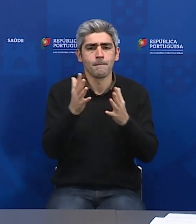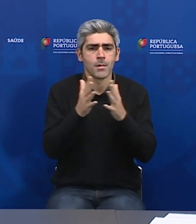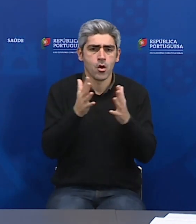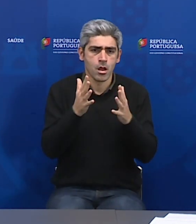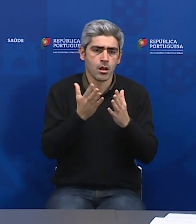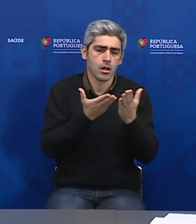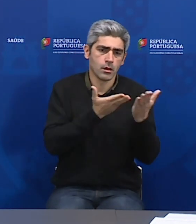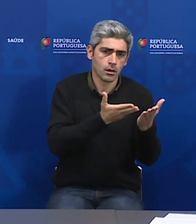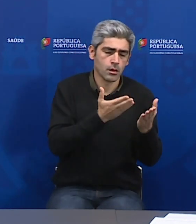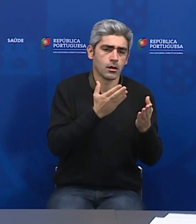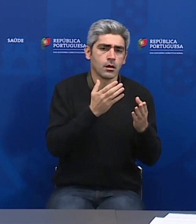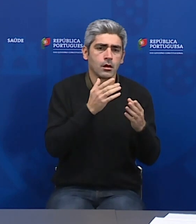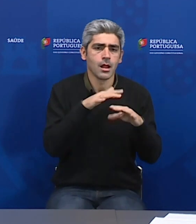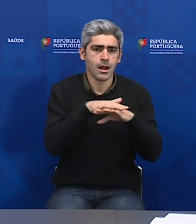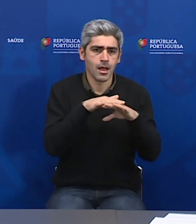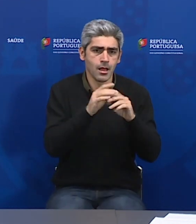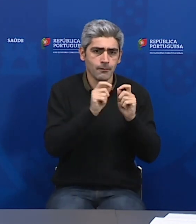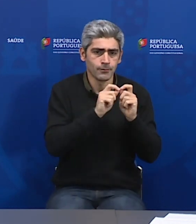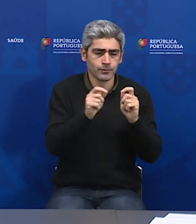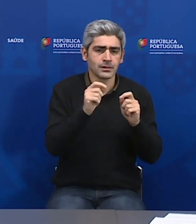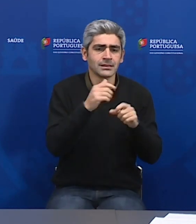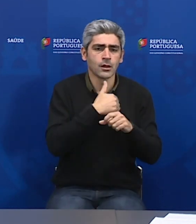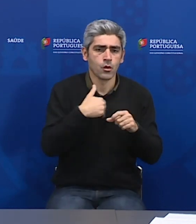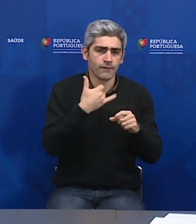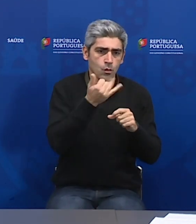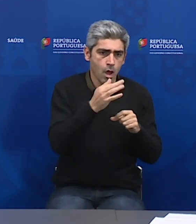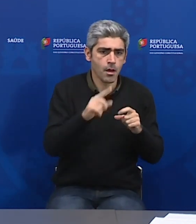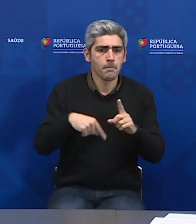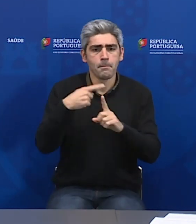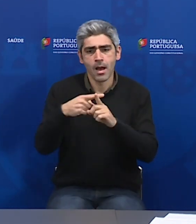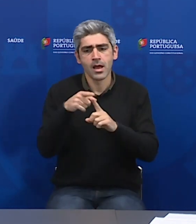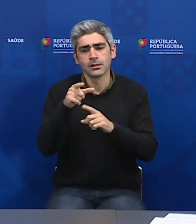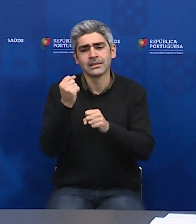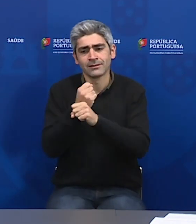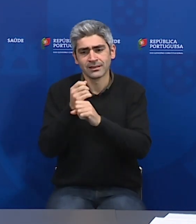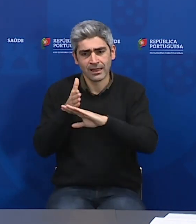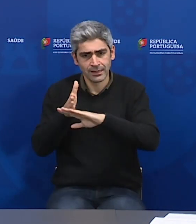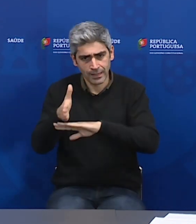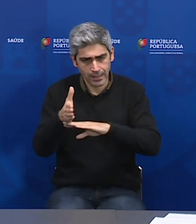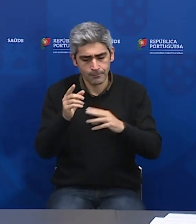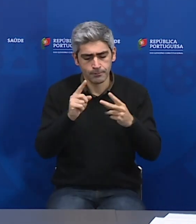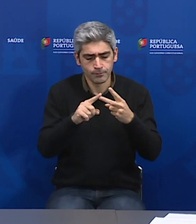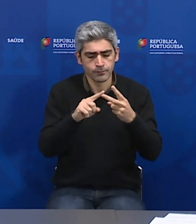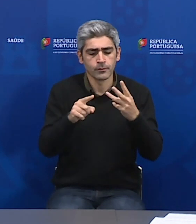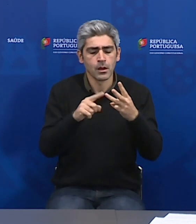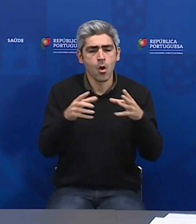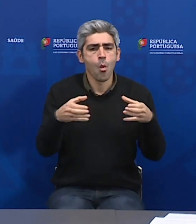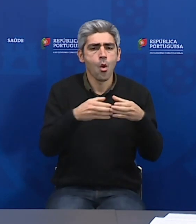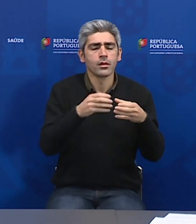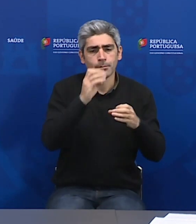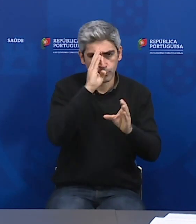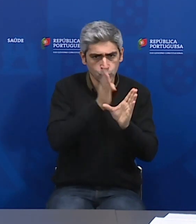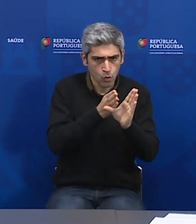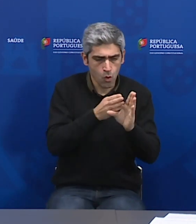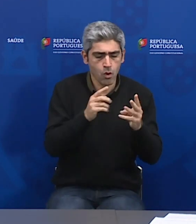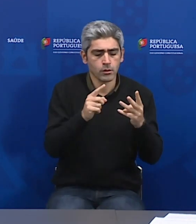maioria está a ser utilizada, não só na linha SNS24, como também em prestação de serviços. A Ordem dos Psicólogos, a